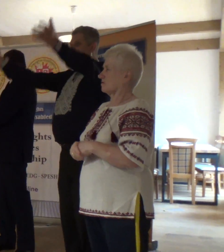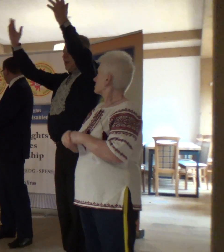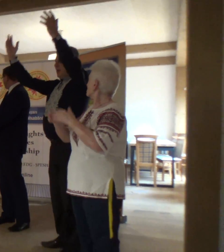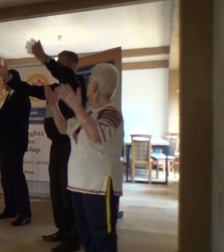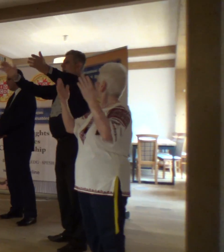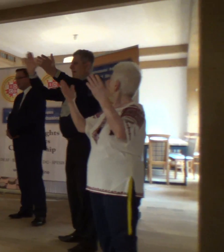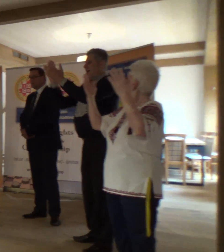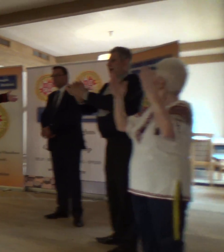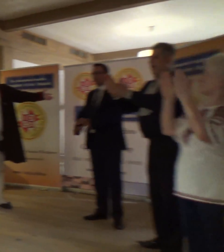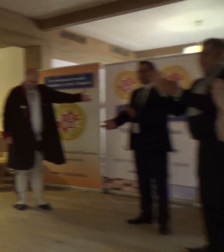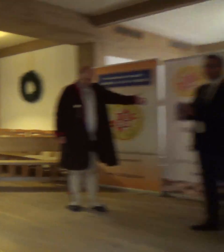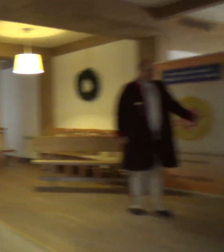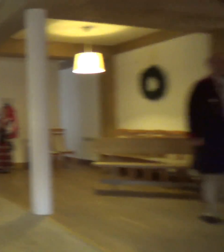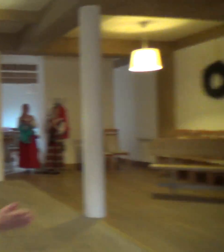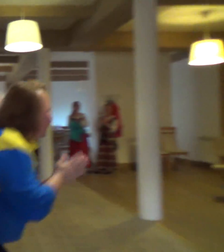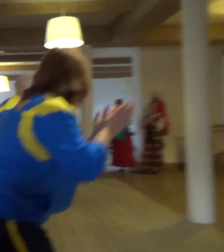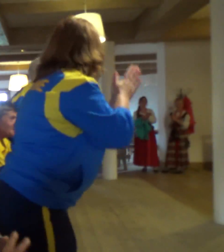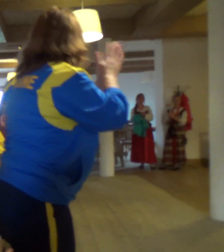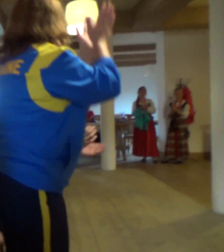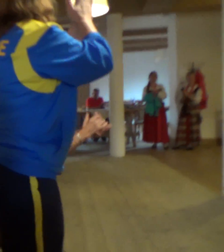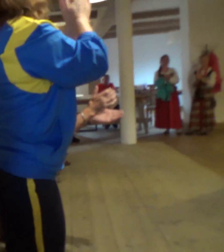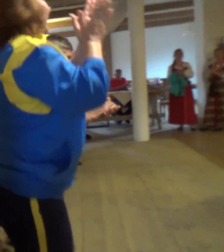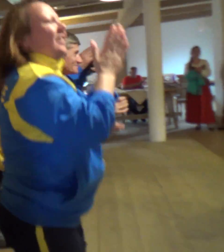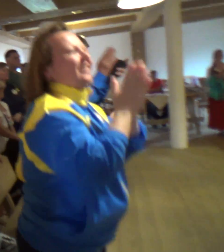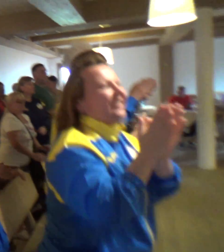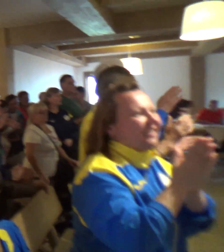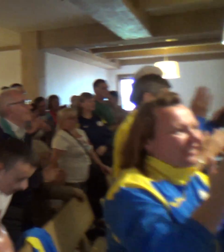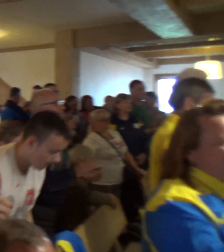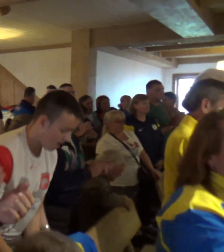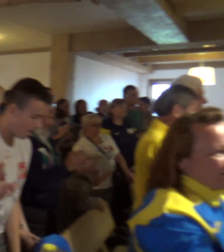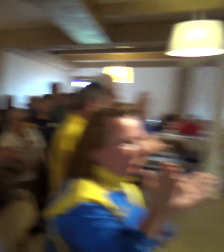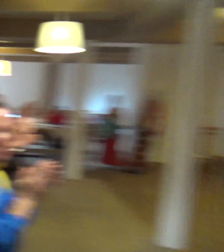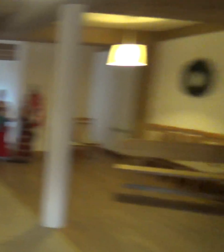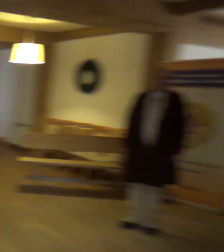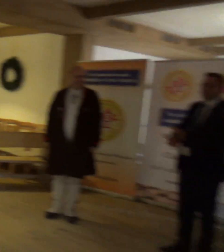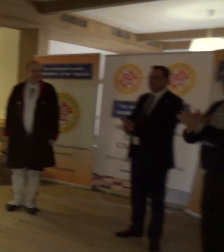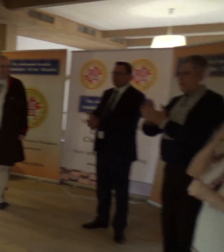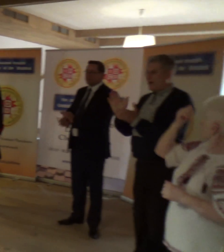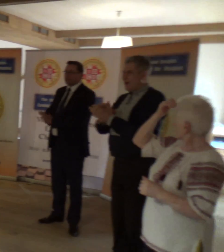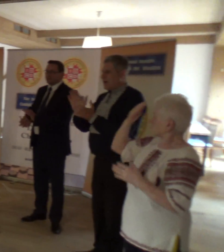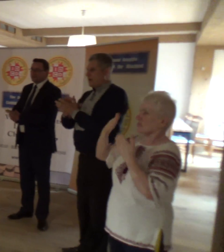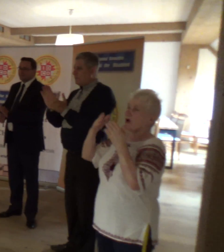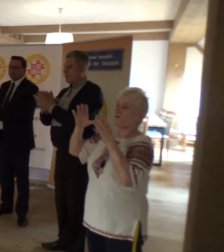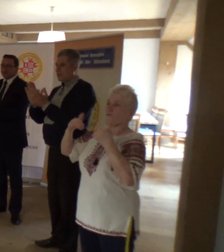Będą do nas. Cywilina Gura . Aplodzili.